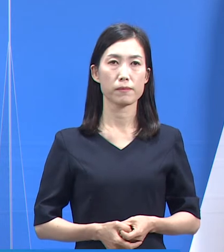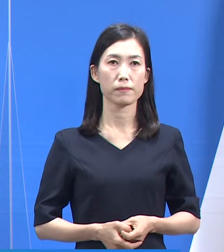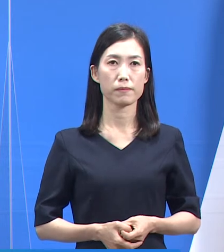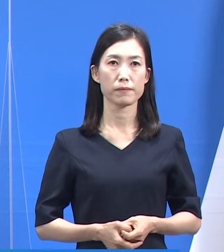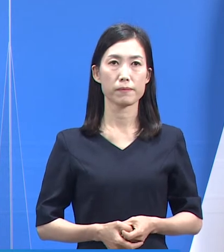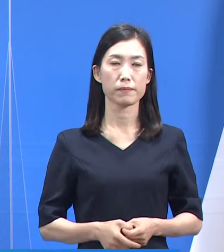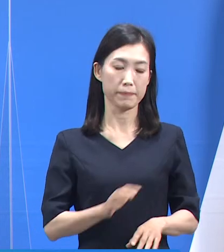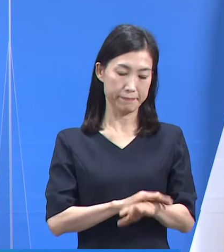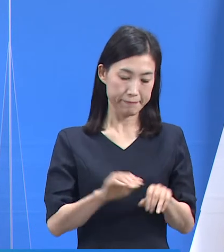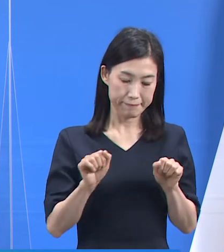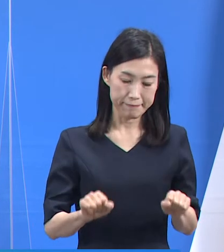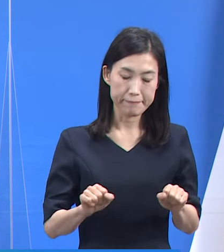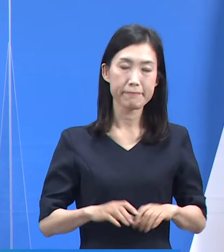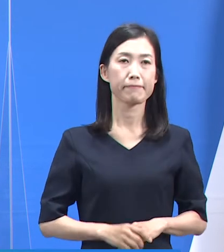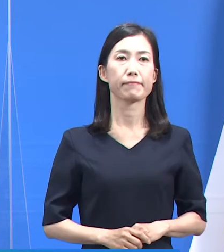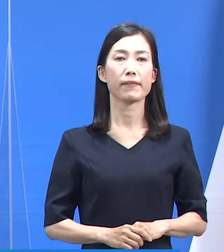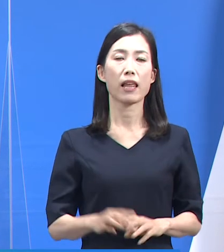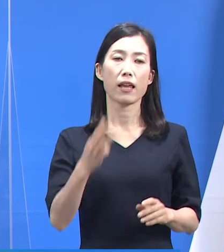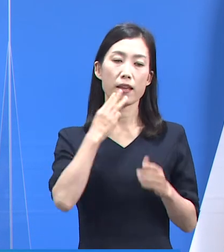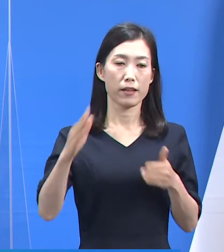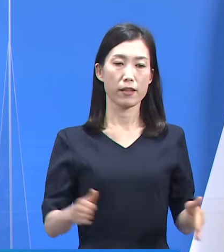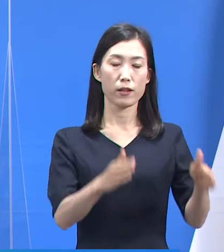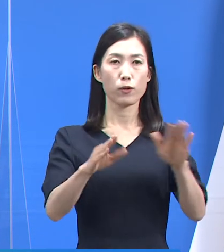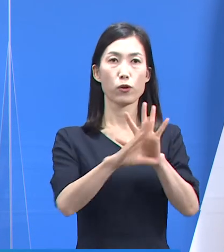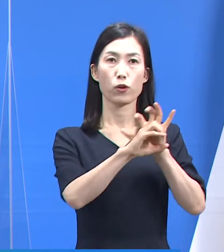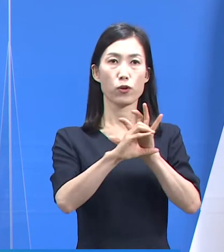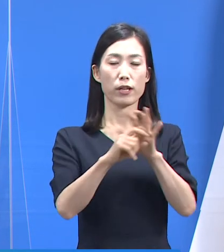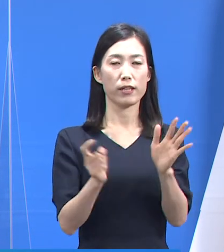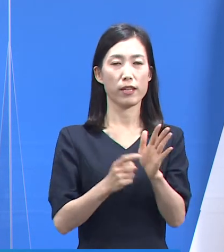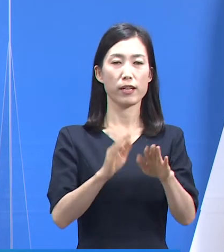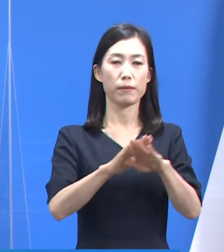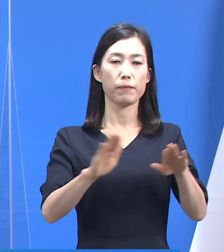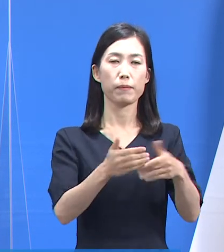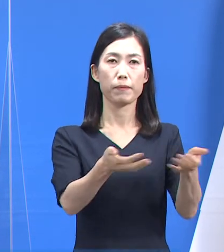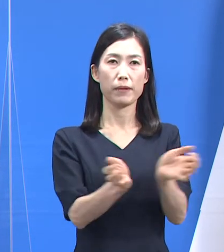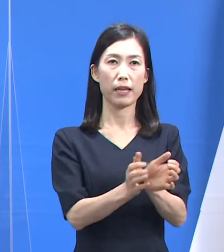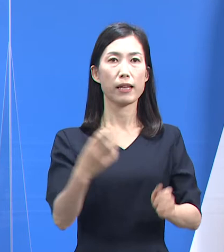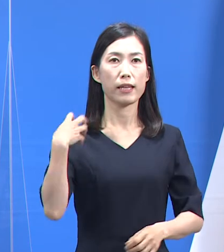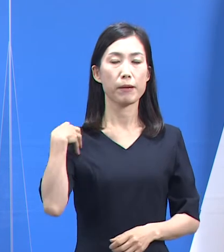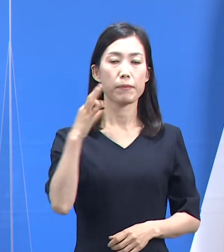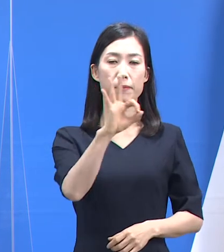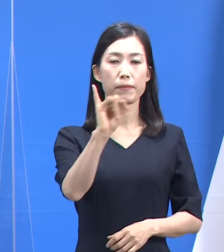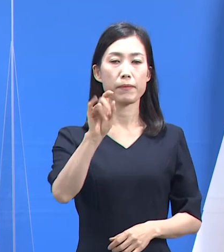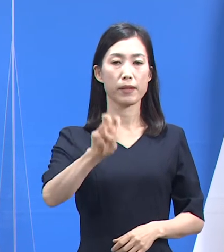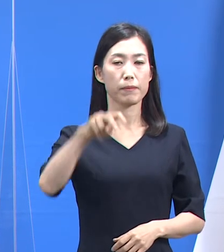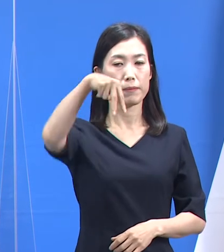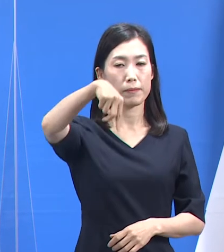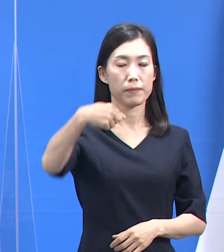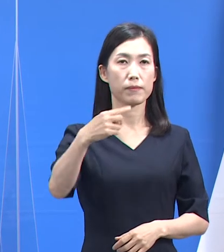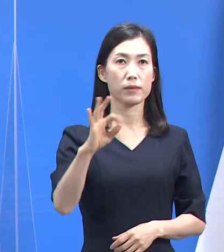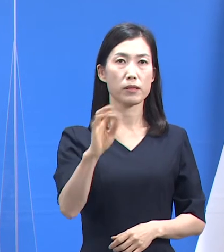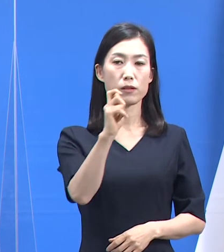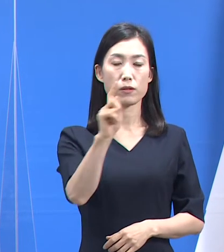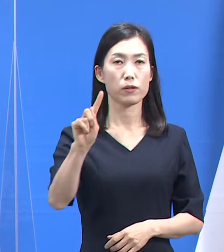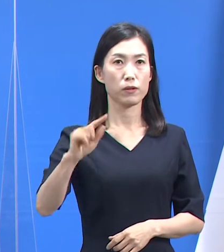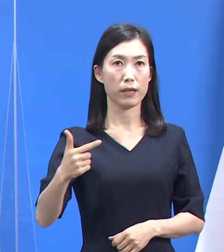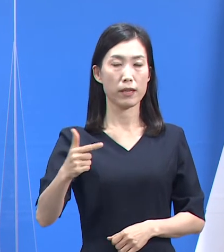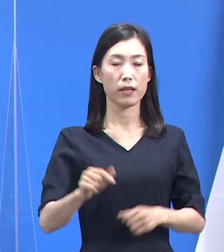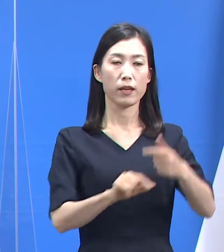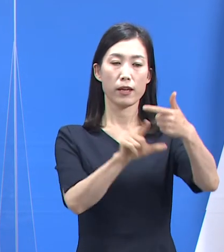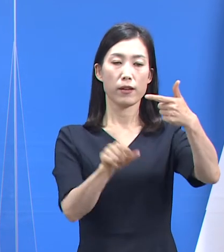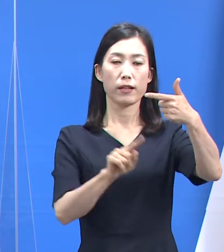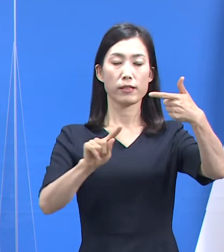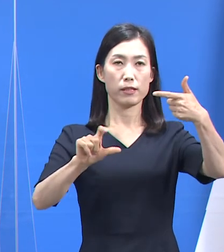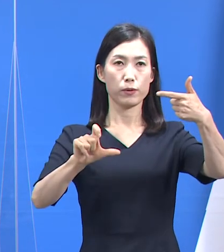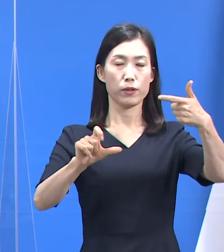안녕하십니까. 경기도 코로나19 긴급대응단 임승관입니다. 6월 15일 화요일 경기도